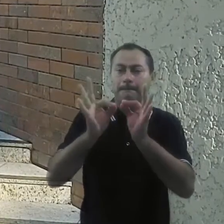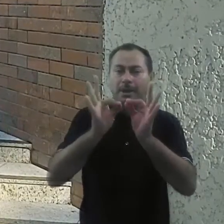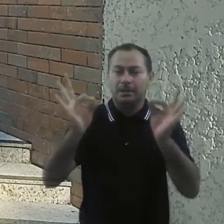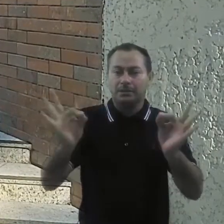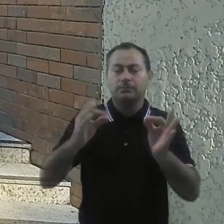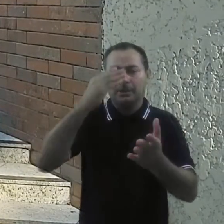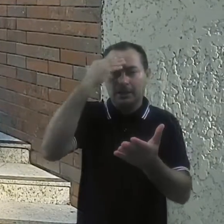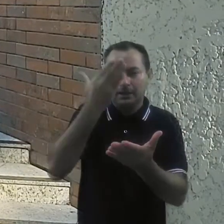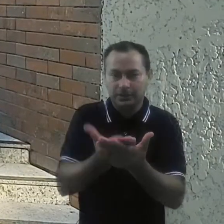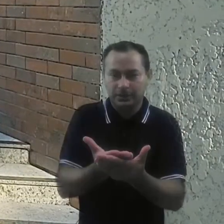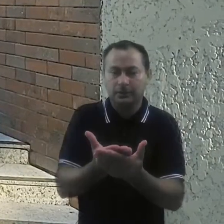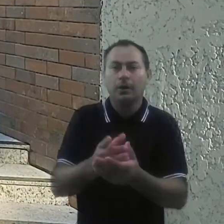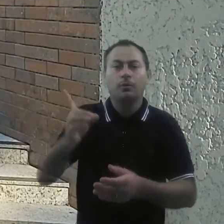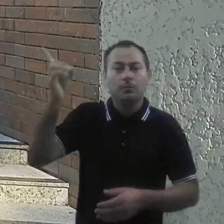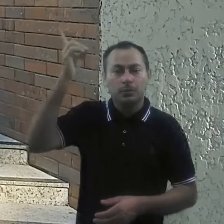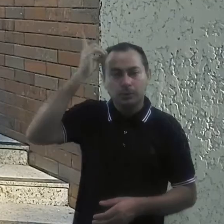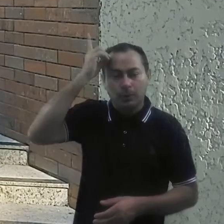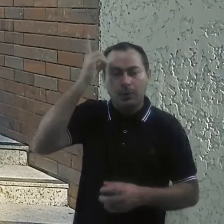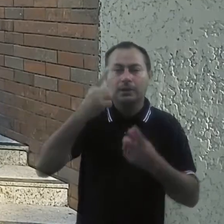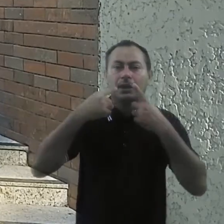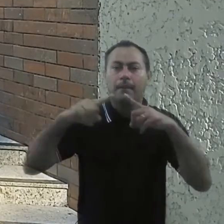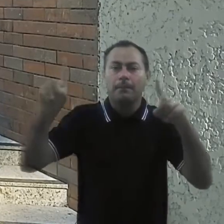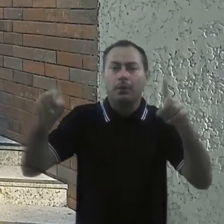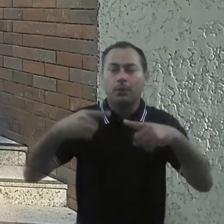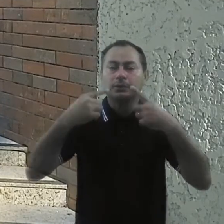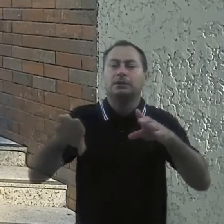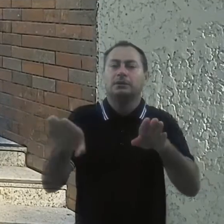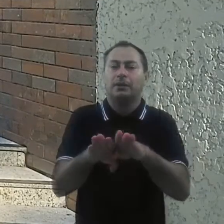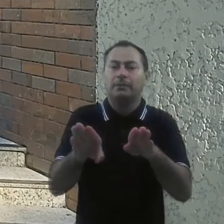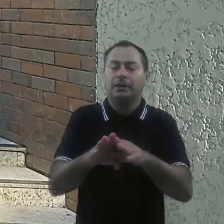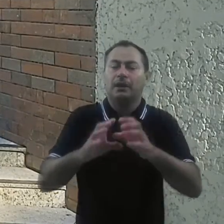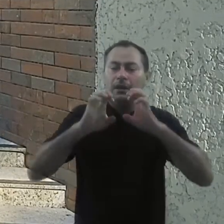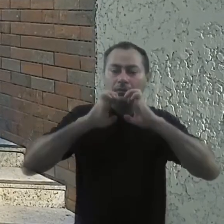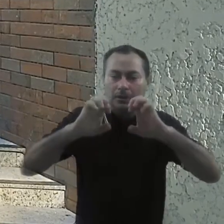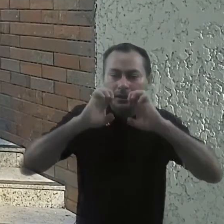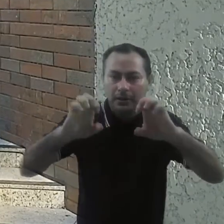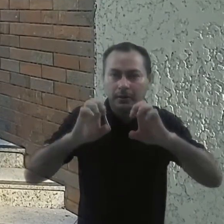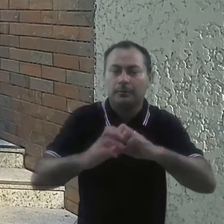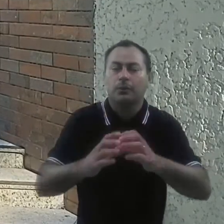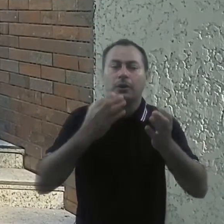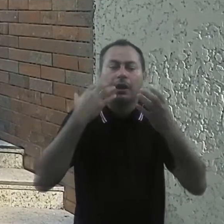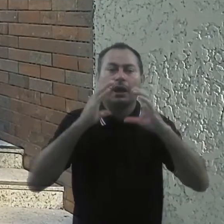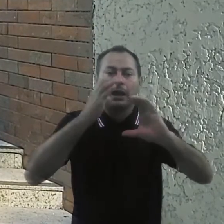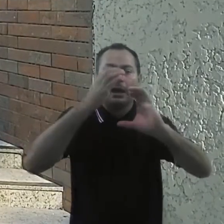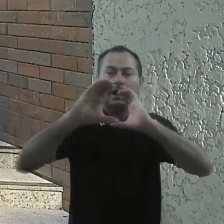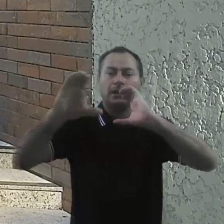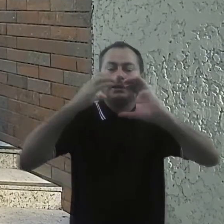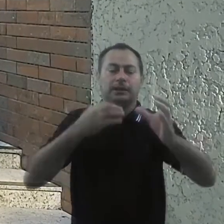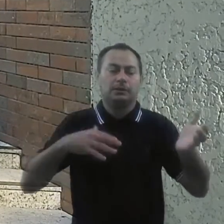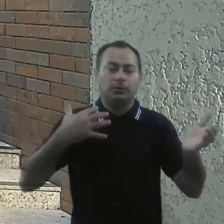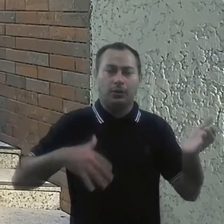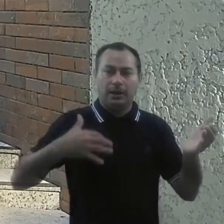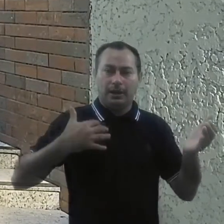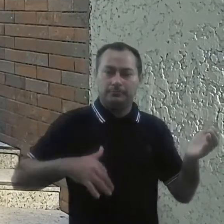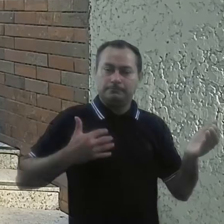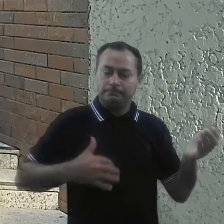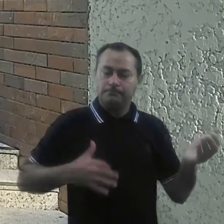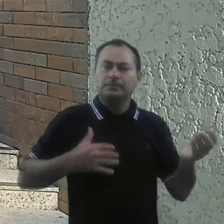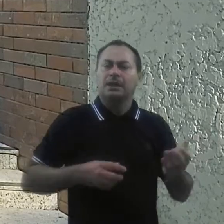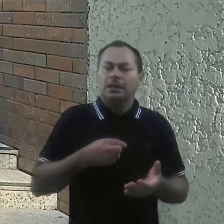dom da música, também de evangelizar por canções de tocar. Eu sempre digo, onde a palavra, às vezes, não